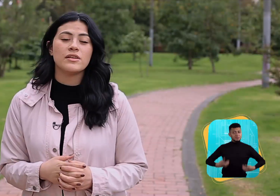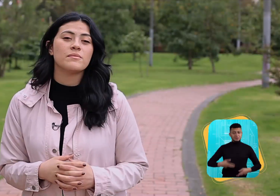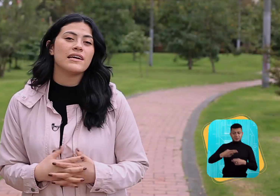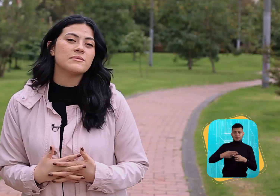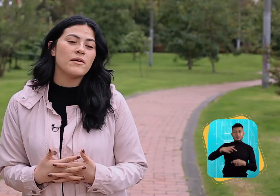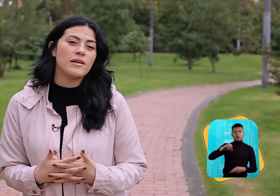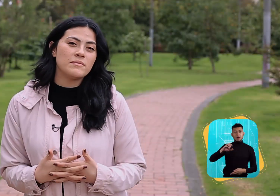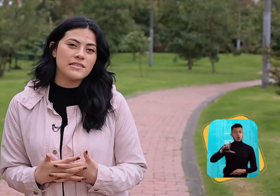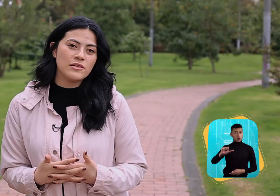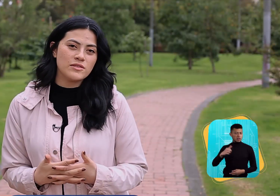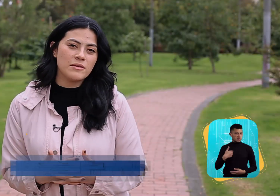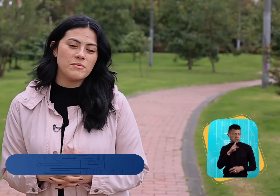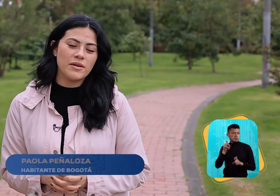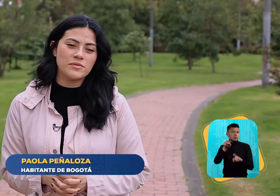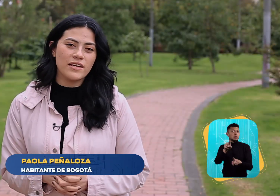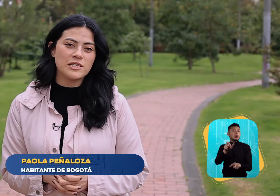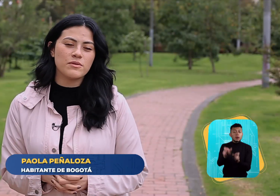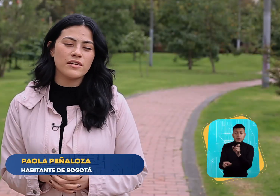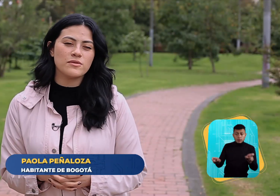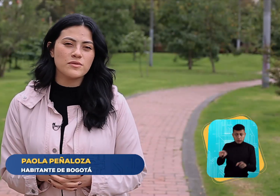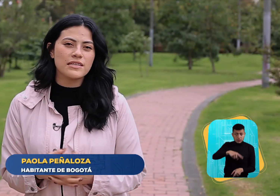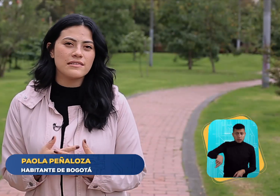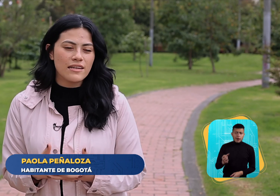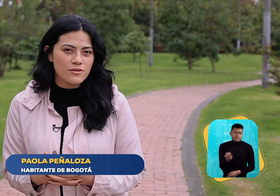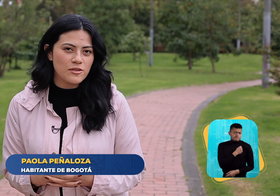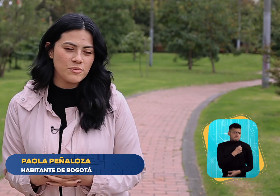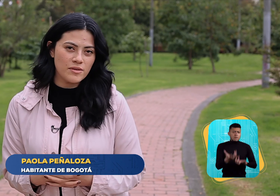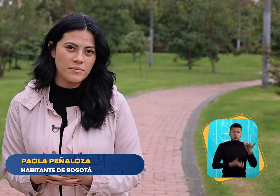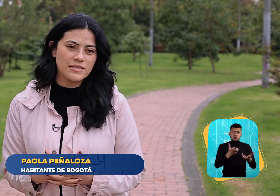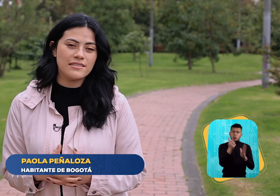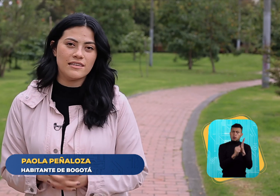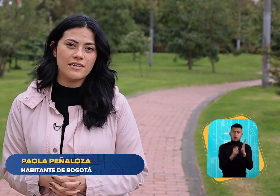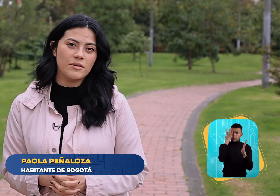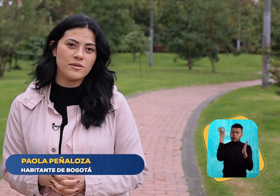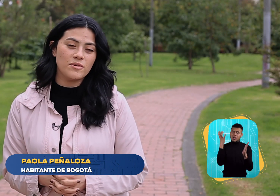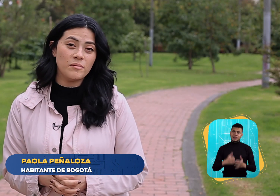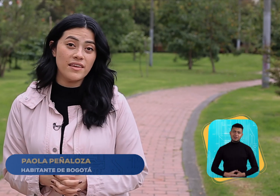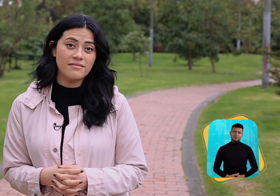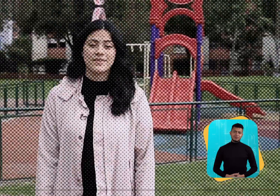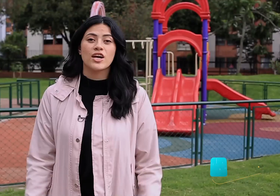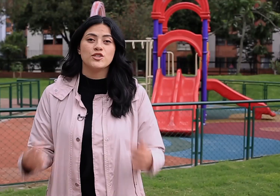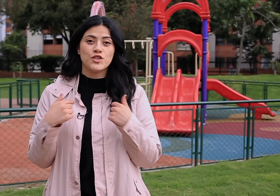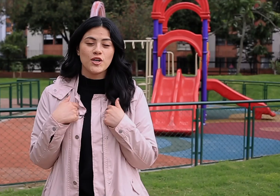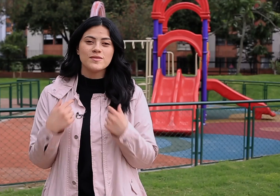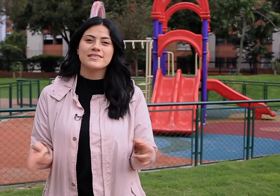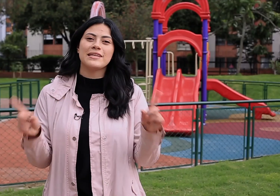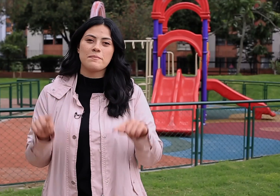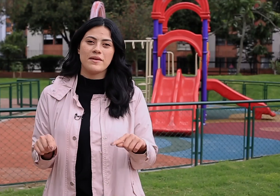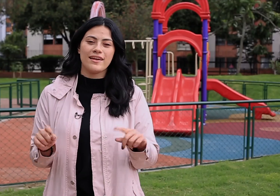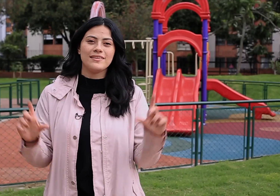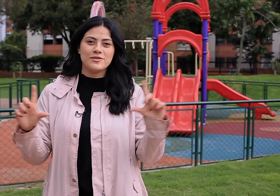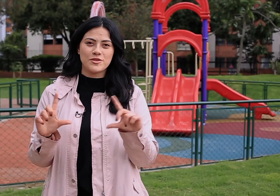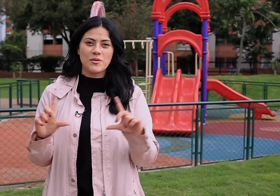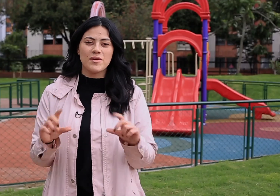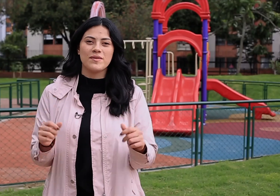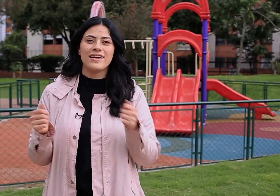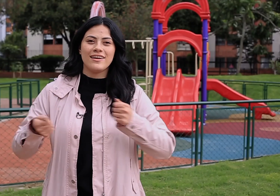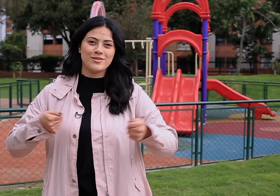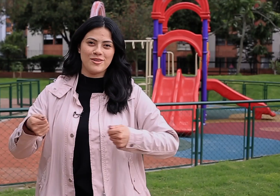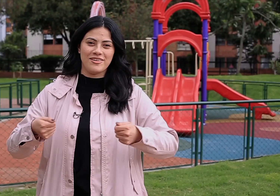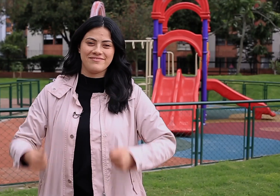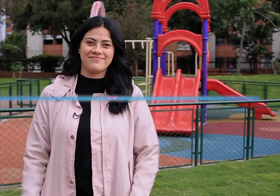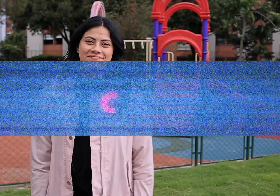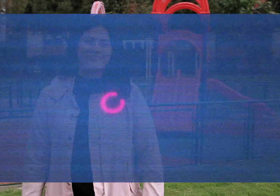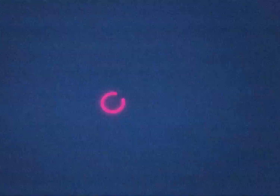Mi nombre es Paola Peñalosa y mi pregunta es ¿por qué nos gustan tanto los programas que tienen que ver con comida? Yo también tomo